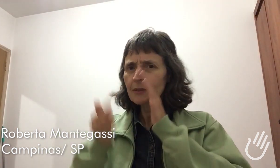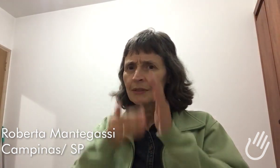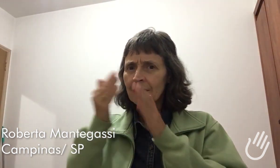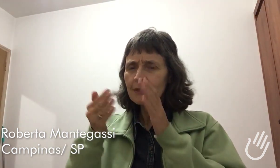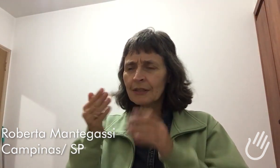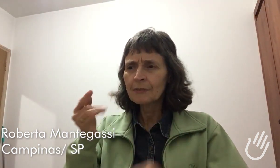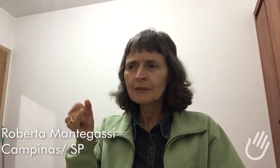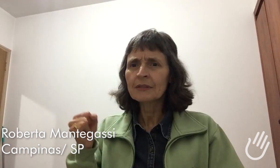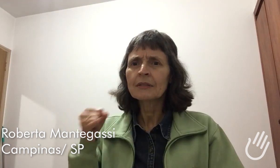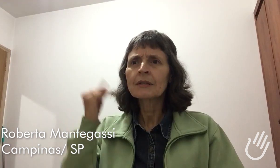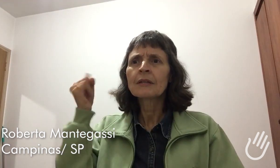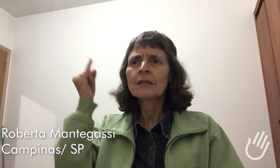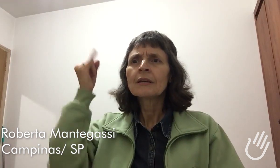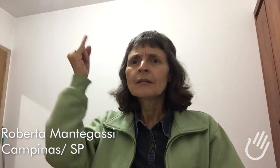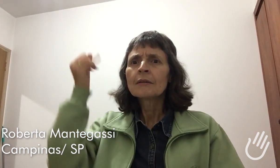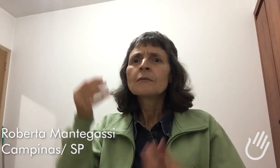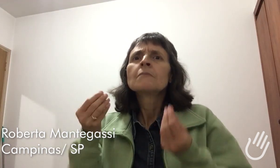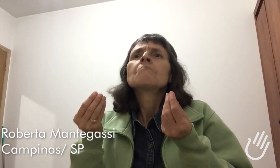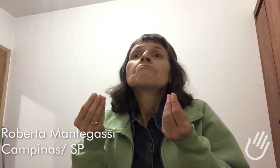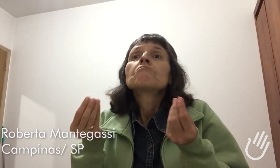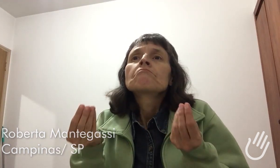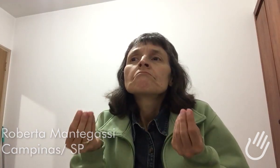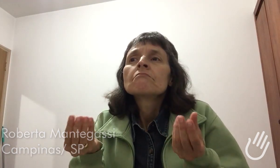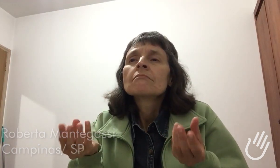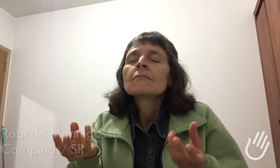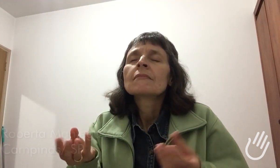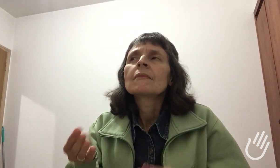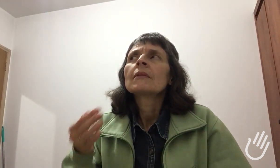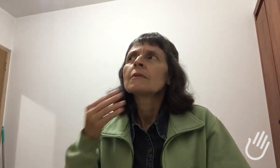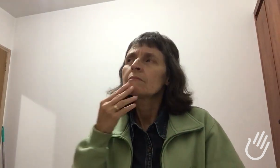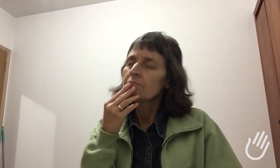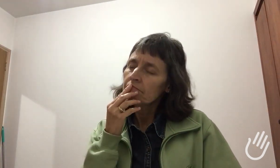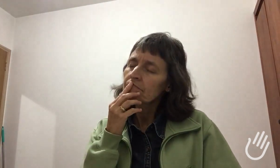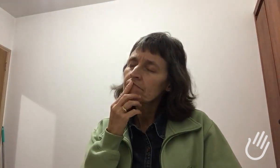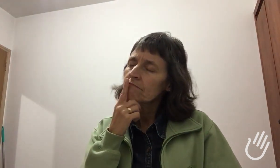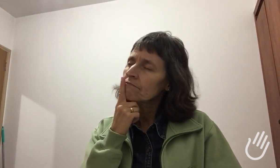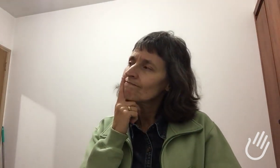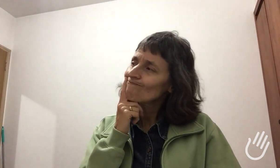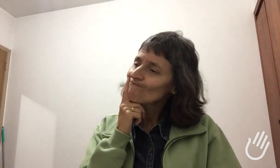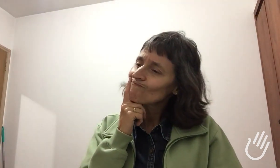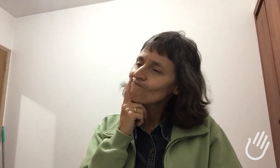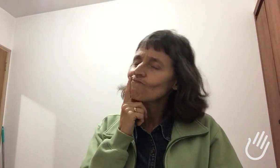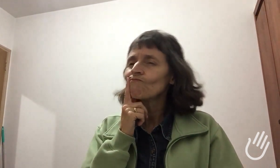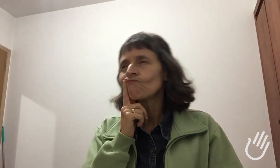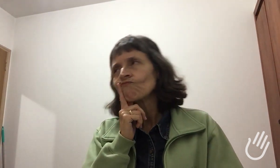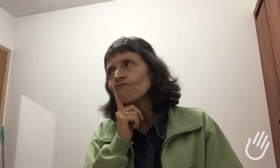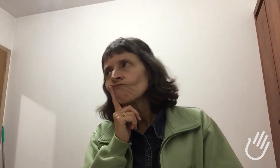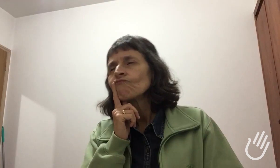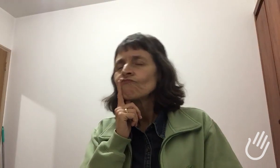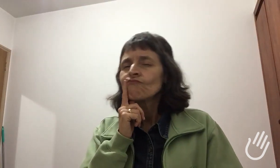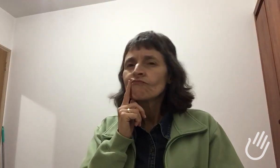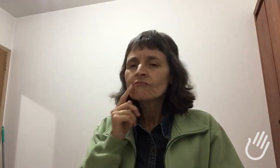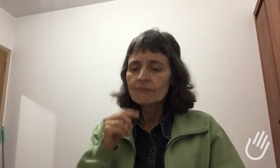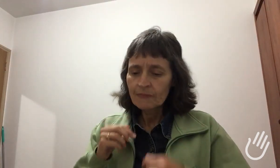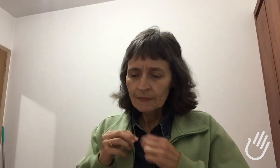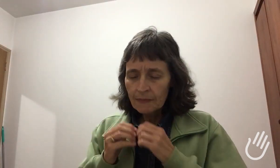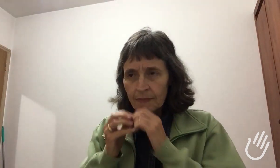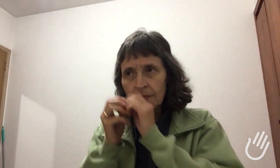E então, eu fico me perguntando como fazer as pessoas entenderem que a Libras é importante.